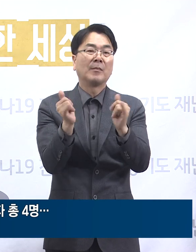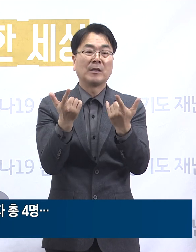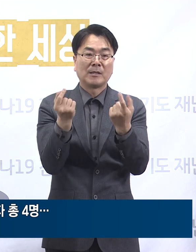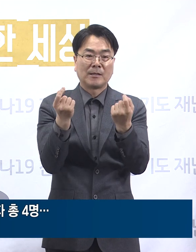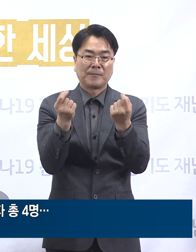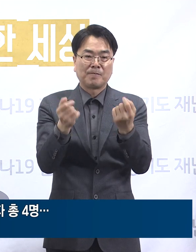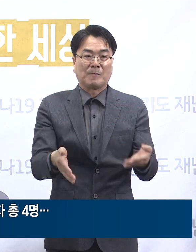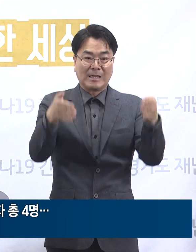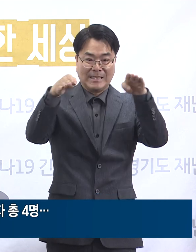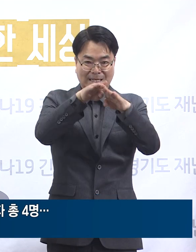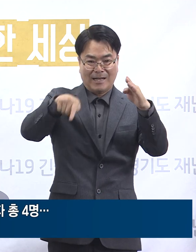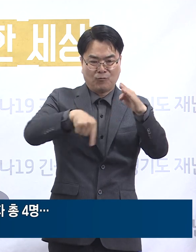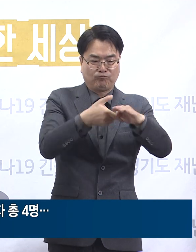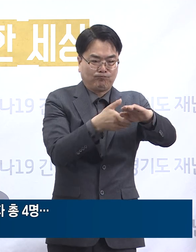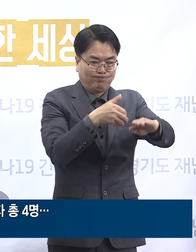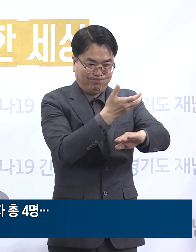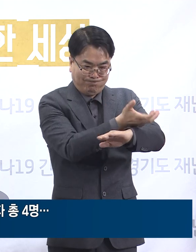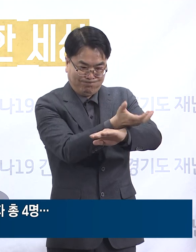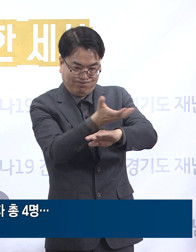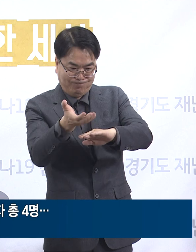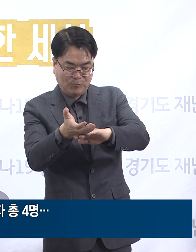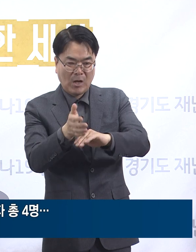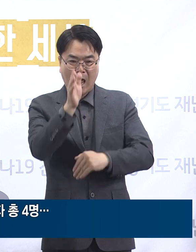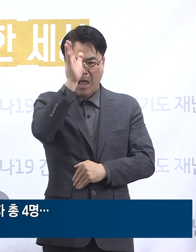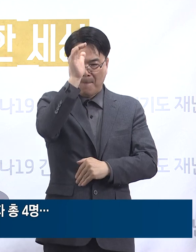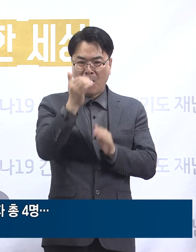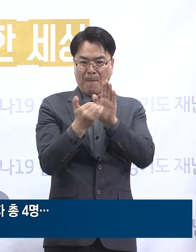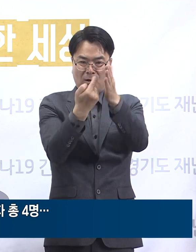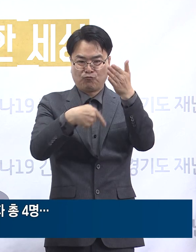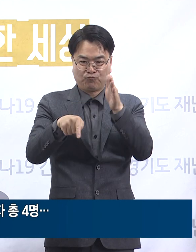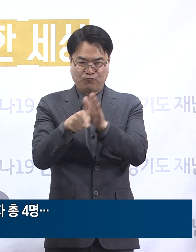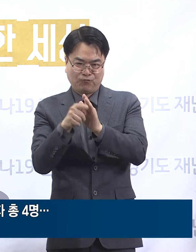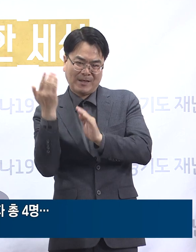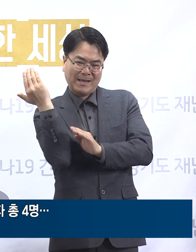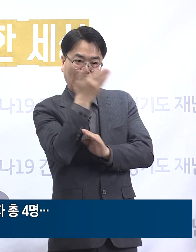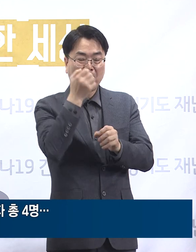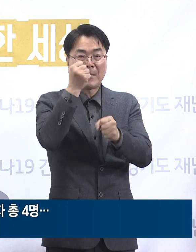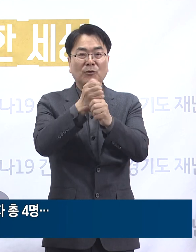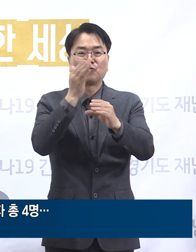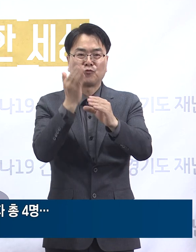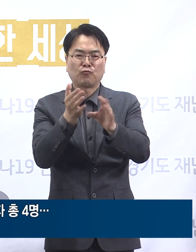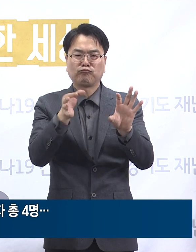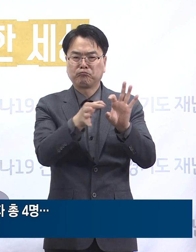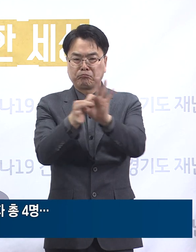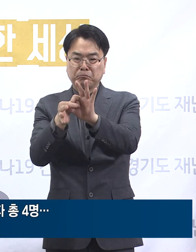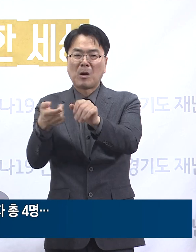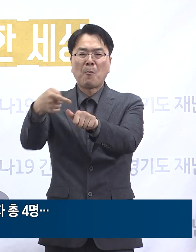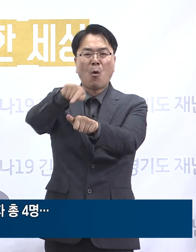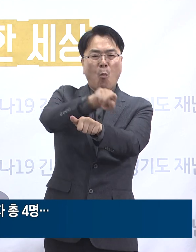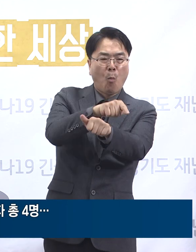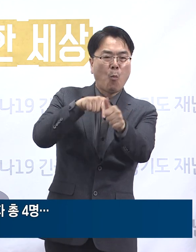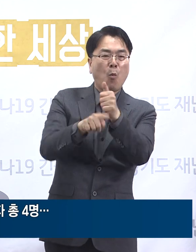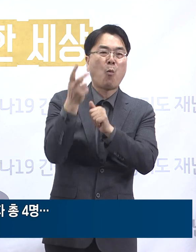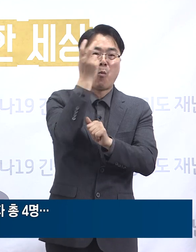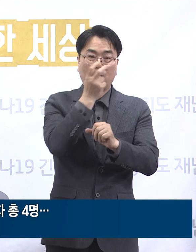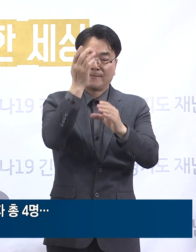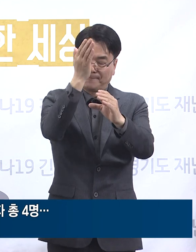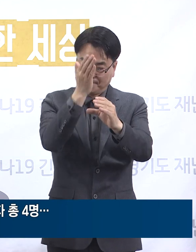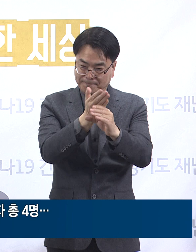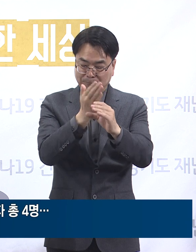시설과 확진자의 이동 동선에 따른 방역 소독을 실시하고 역학조사 중에 있습니다. 접촉자는